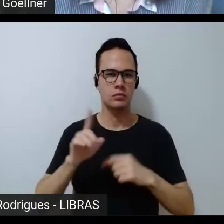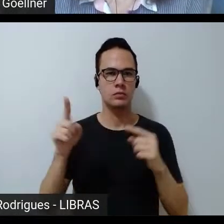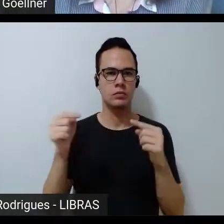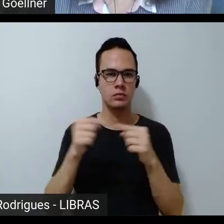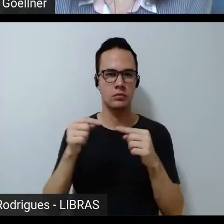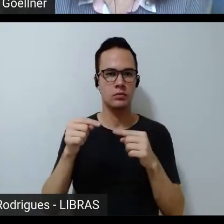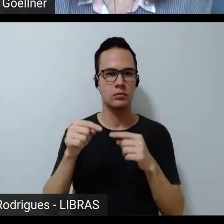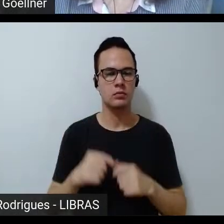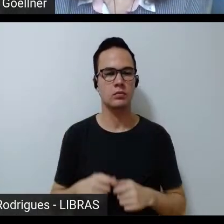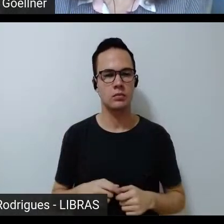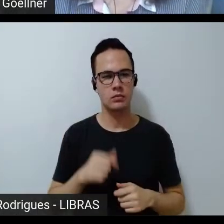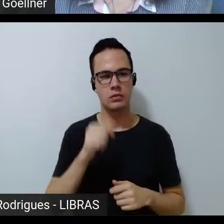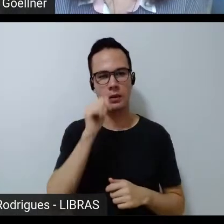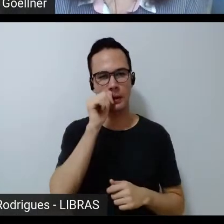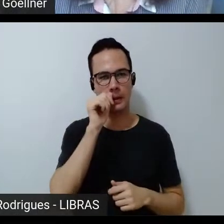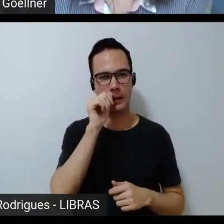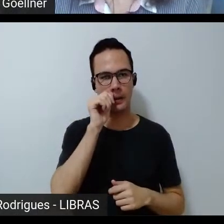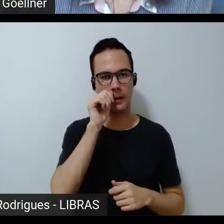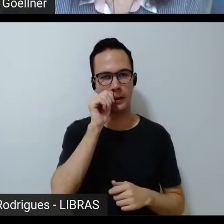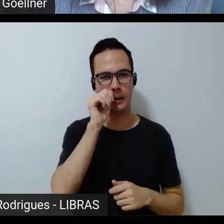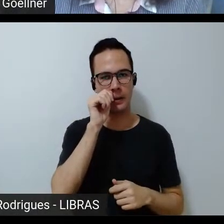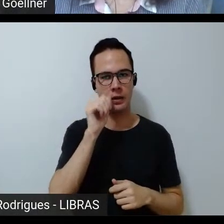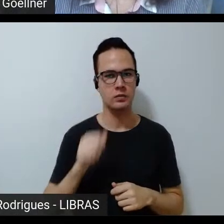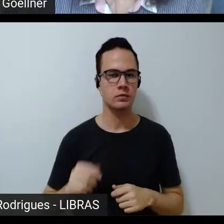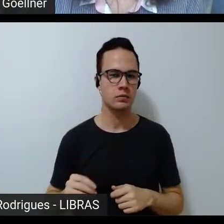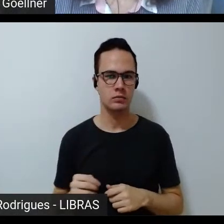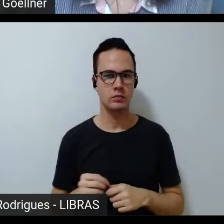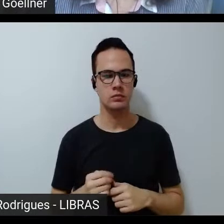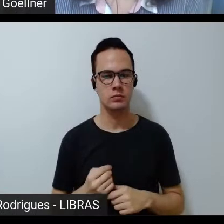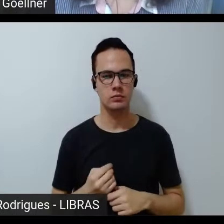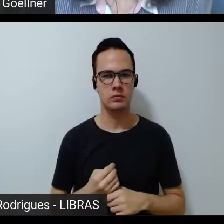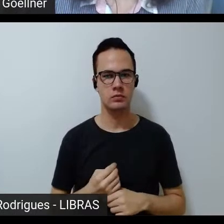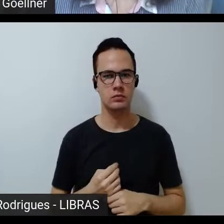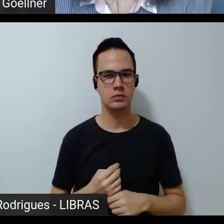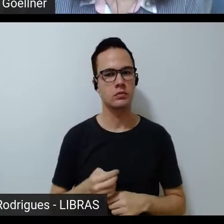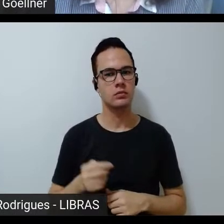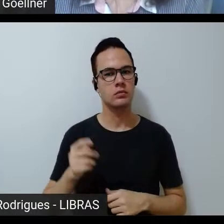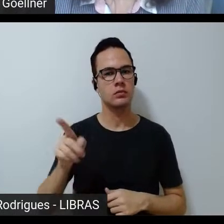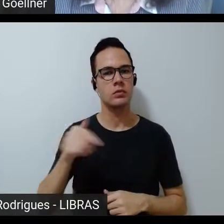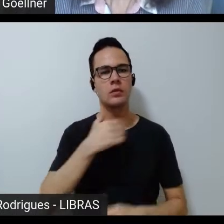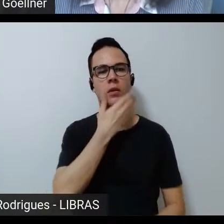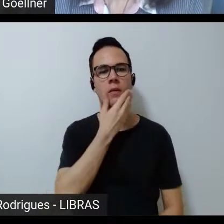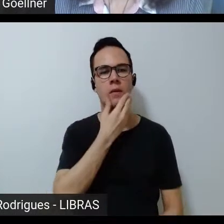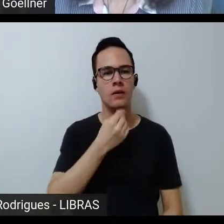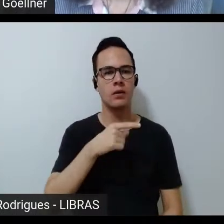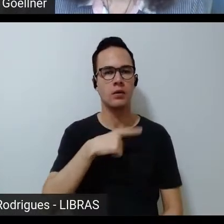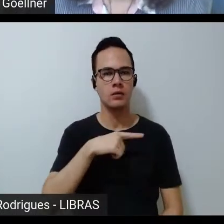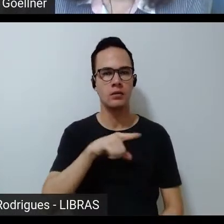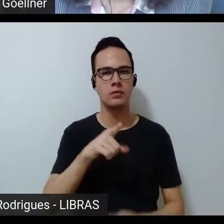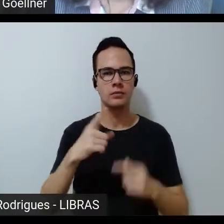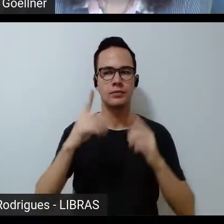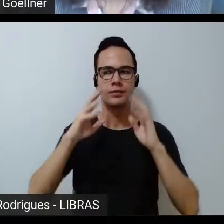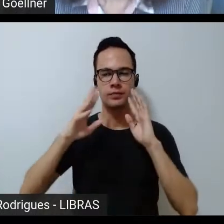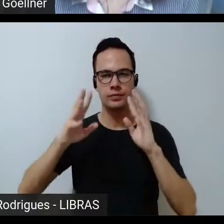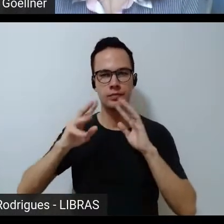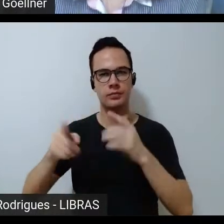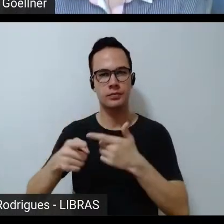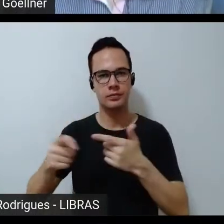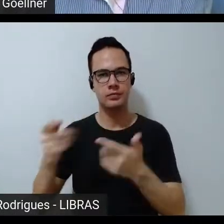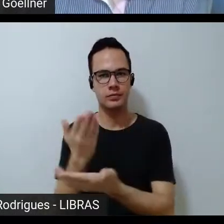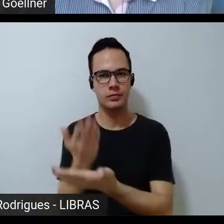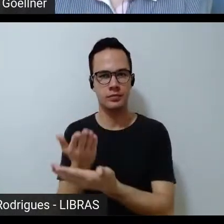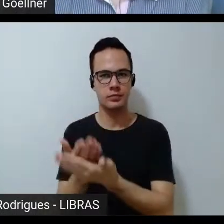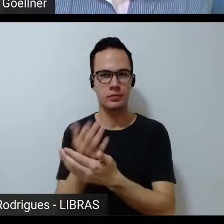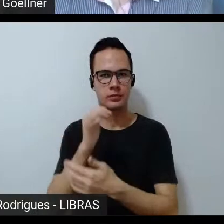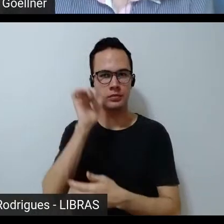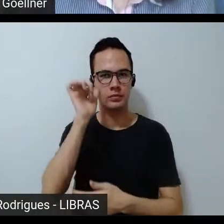campo que é sobre homens como se existe alguma tensão sobre homens que estudam mulheres